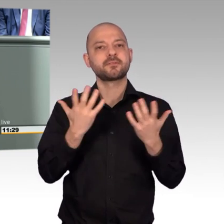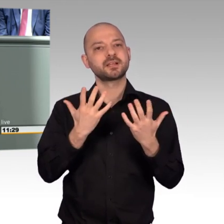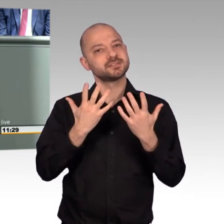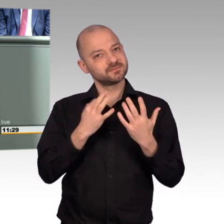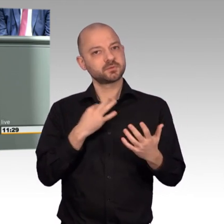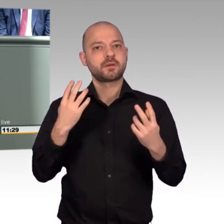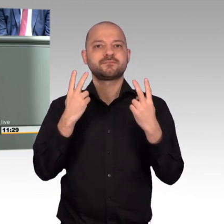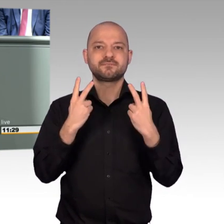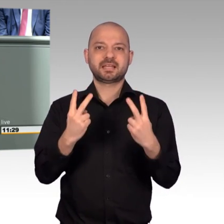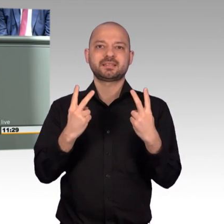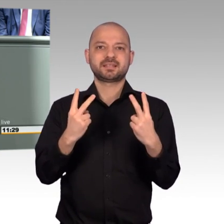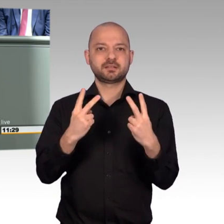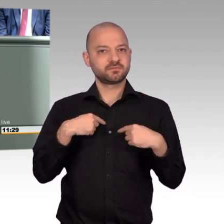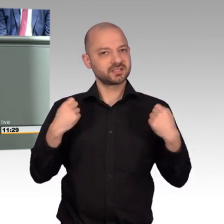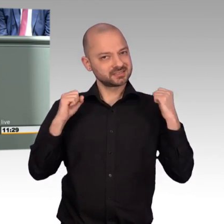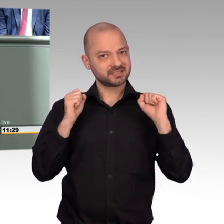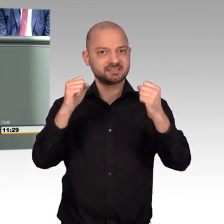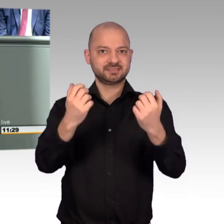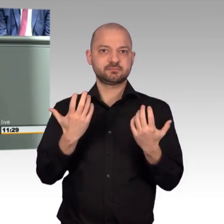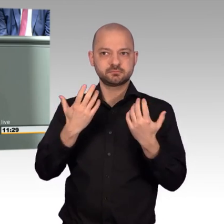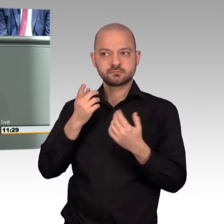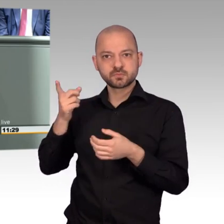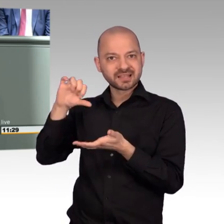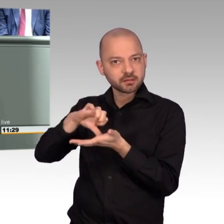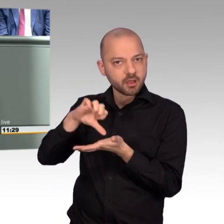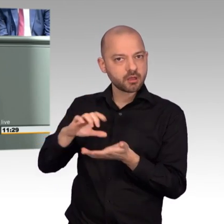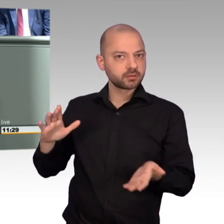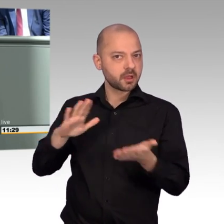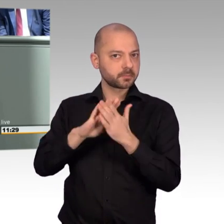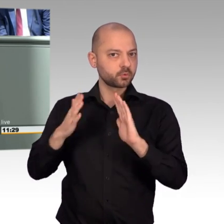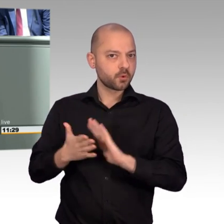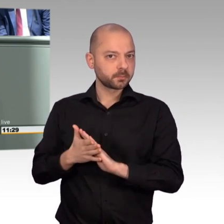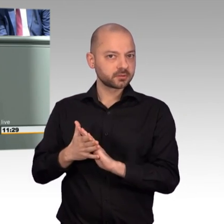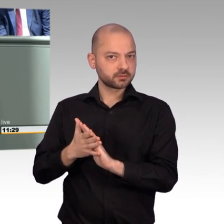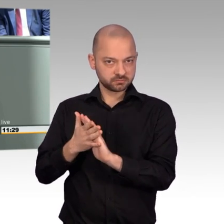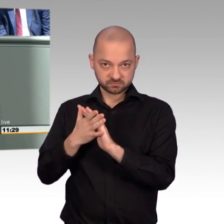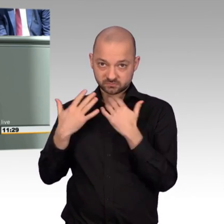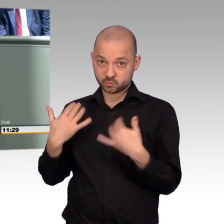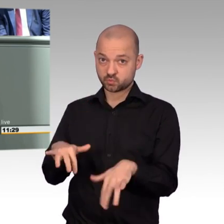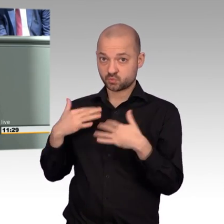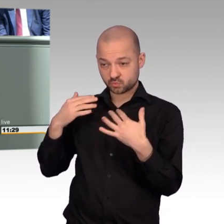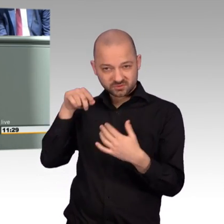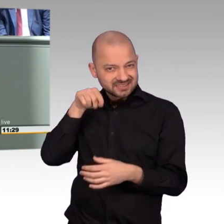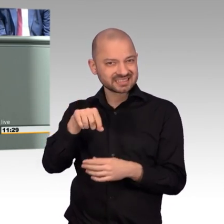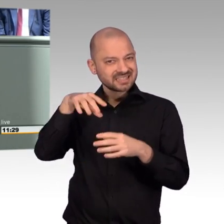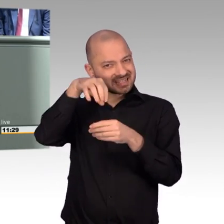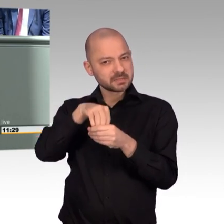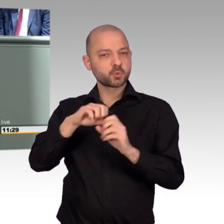nochmal darauf hinweisen, dass es aus meiner Sicht wichtig ist, dass wir alles dafür tun, das Abkommen mit dem Iran in seiner